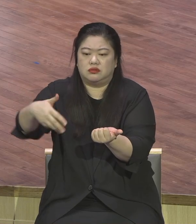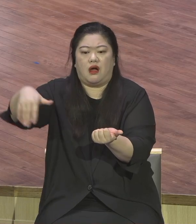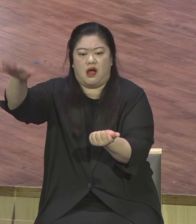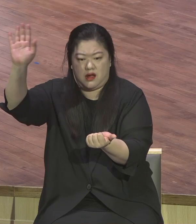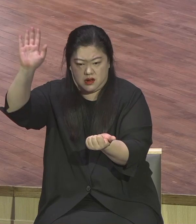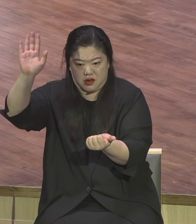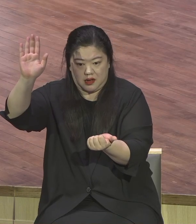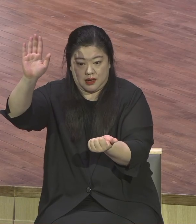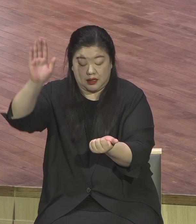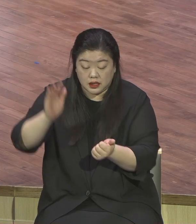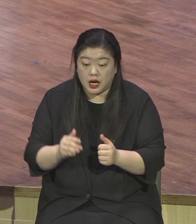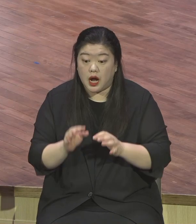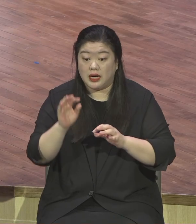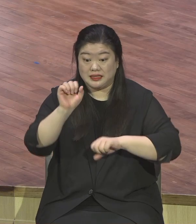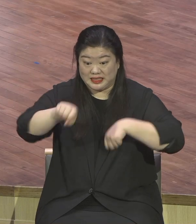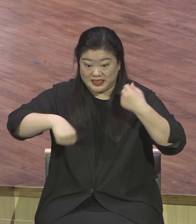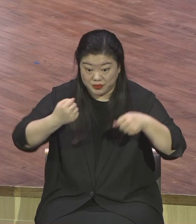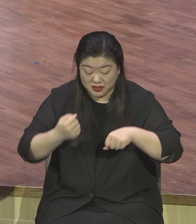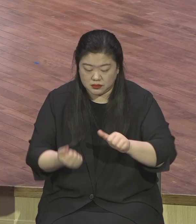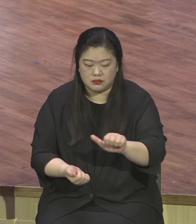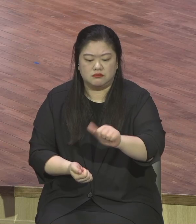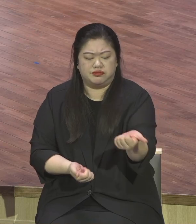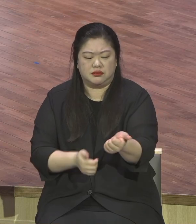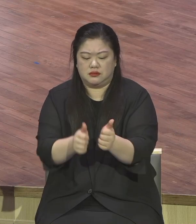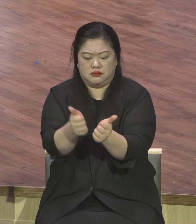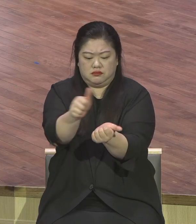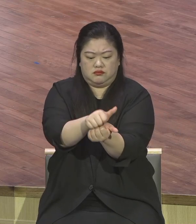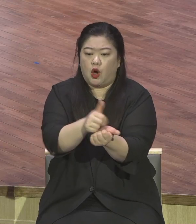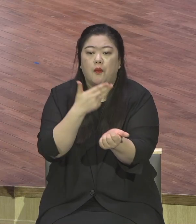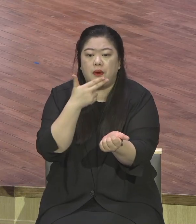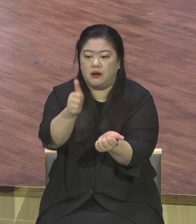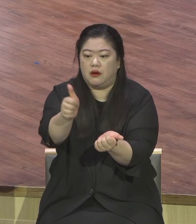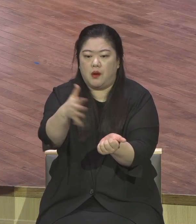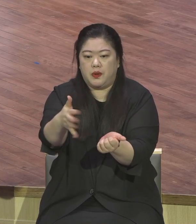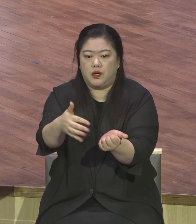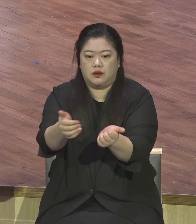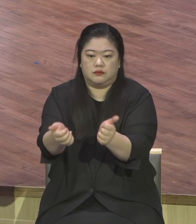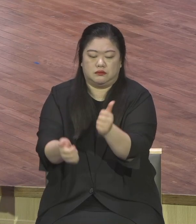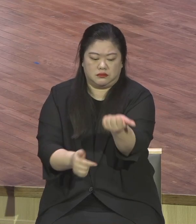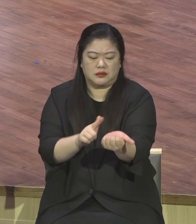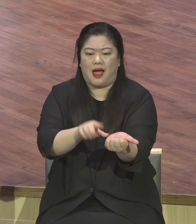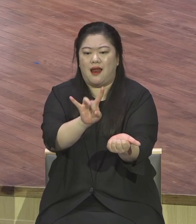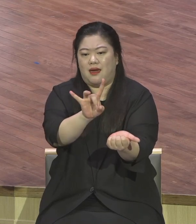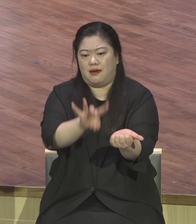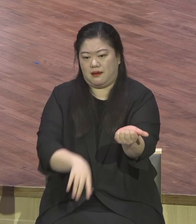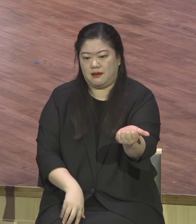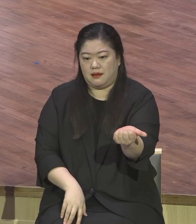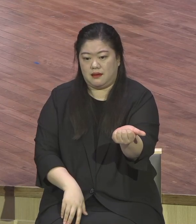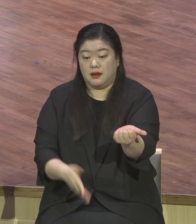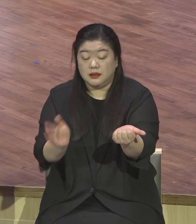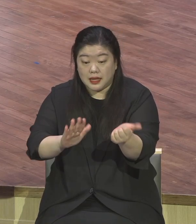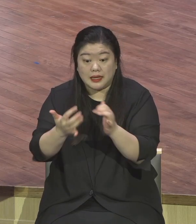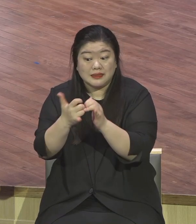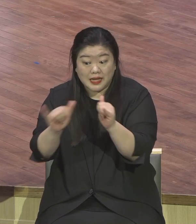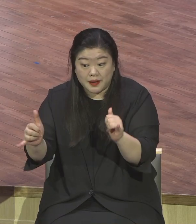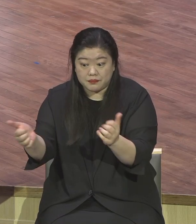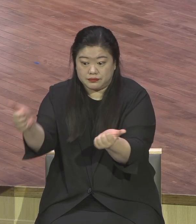끝냈어요 사람만 직접 손으로 하나님이 손으로 빚었어요 헐그로 그래서 헐그로 돌아가죠 헐그로